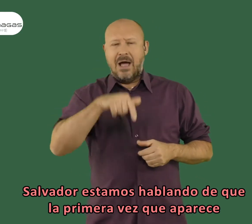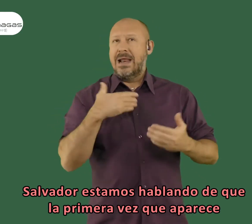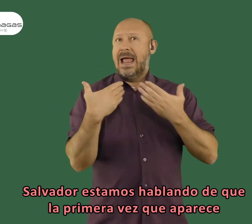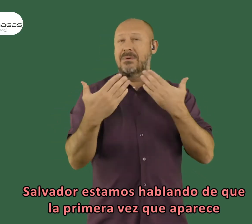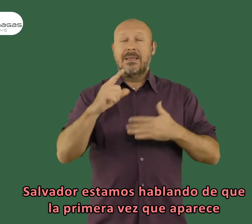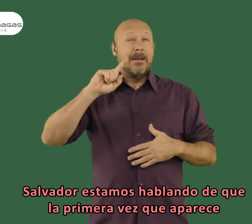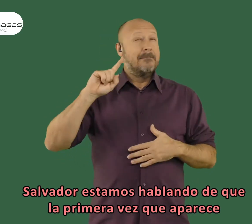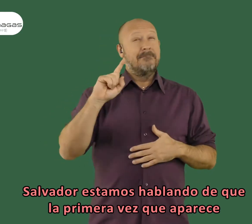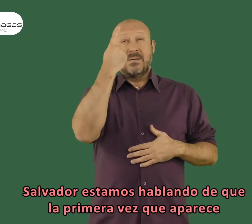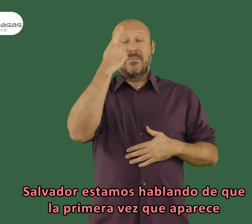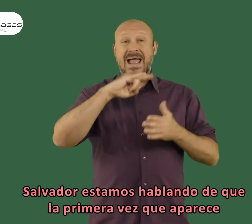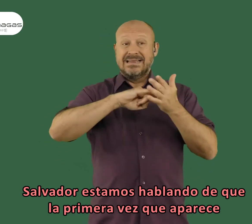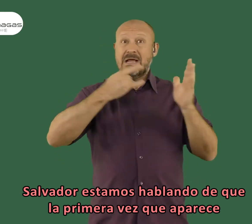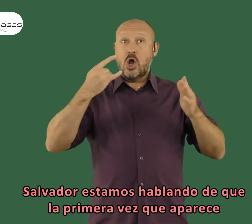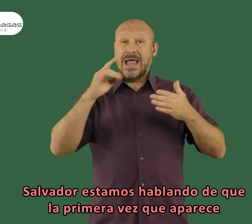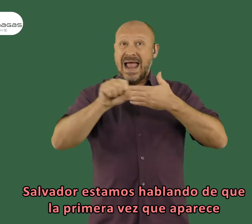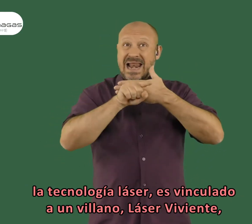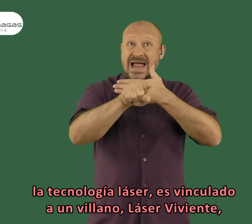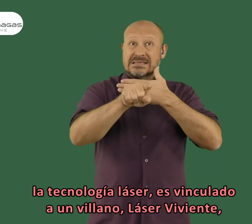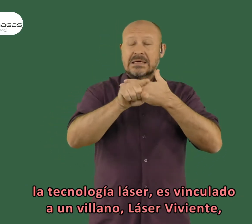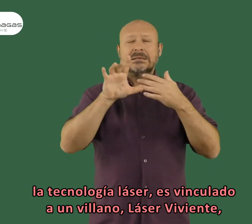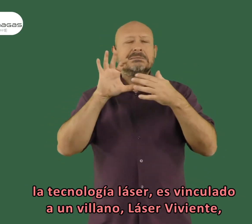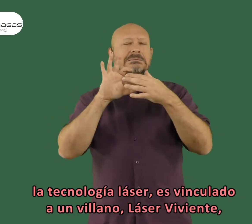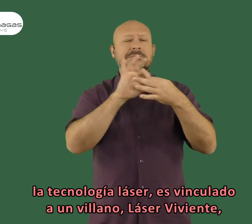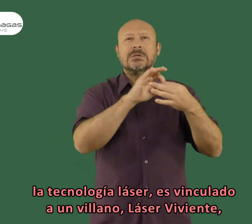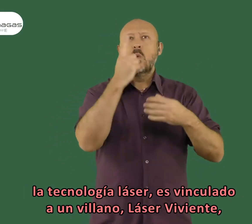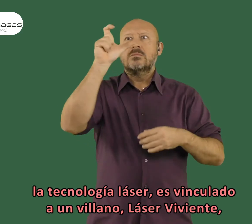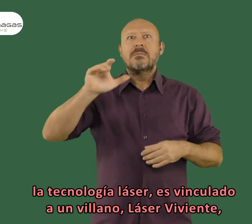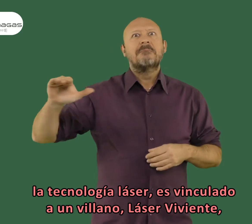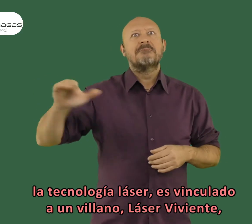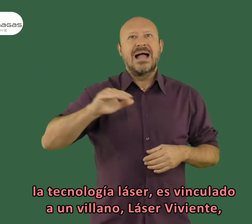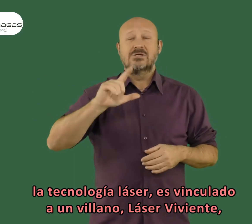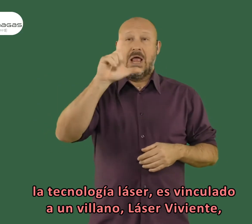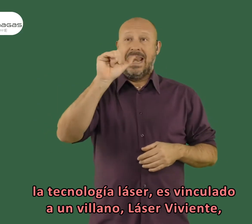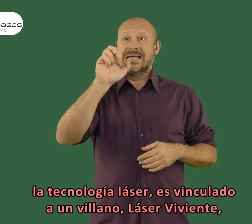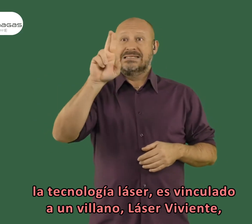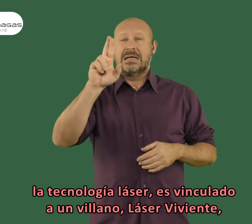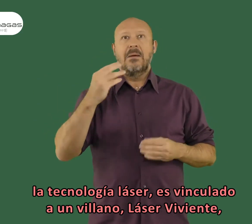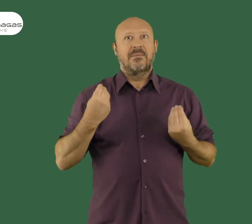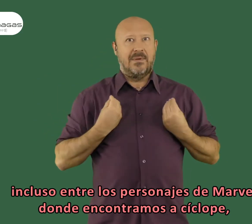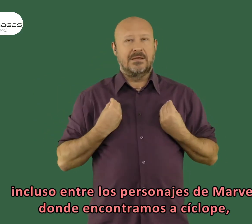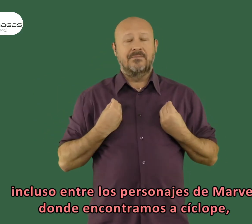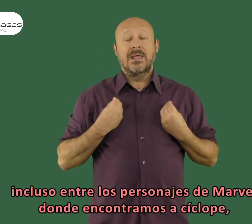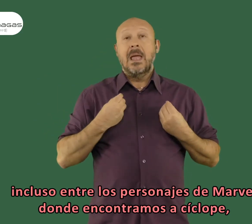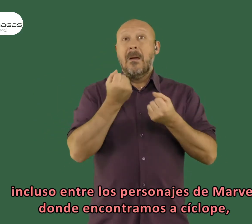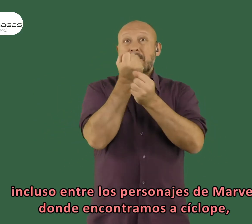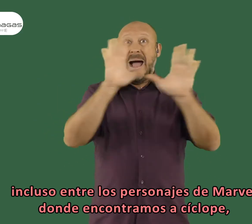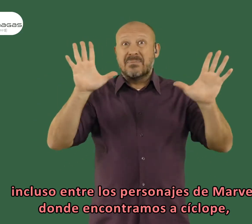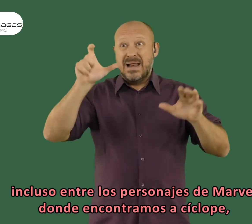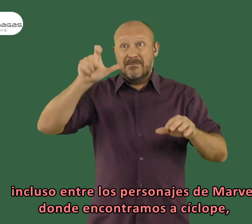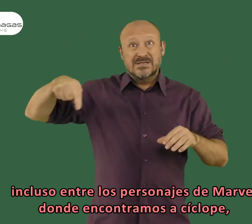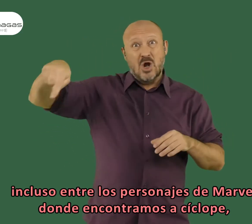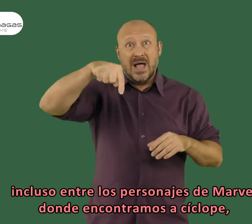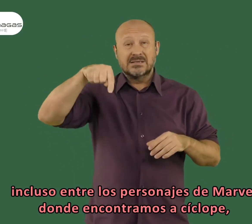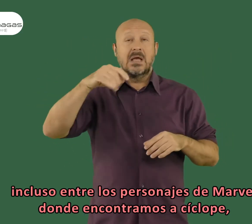Salvador, estamos hablando de que la primera vez que aparece la tecnología láser es vinculada a un villano, láser viviente. Incluso entre los